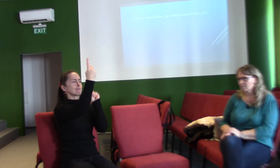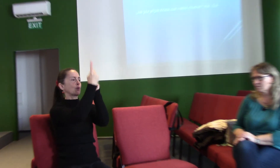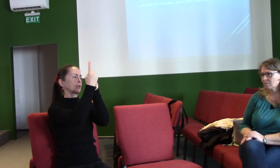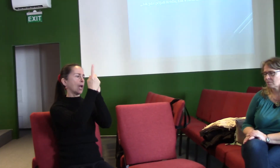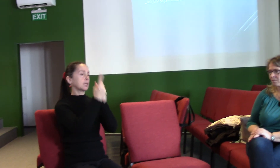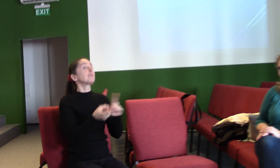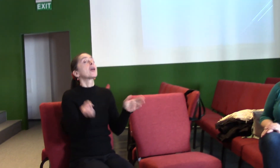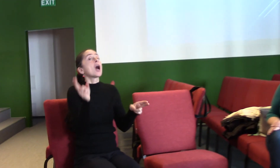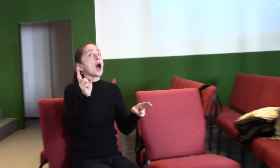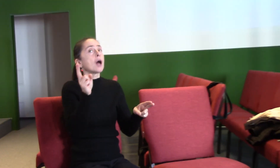pomodlit.